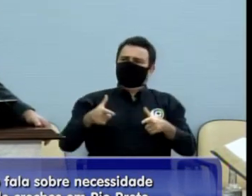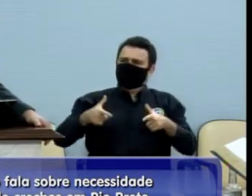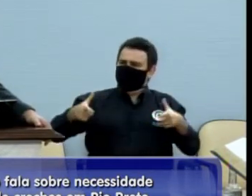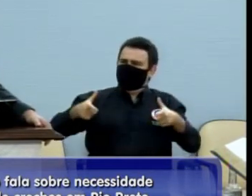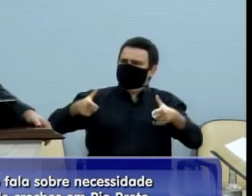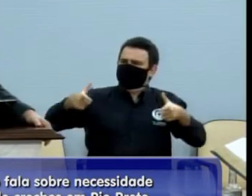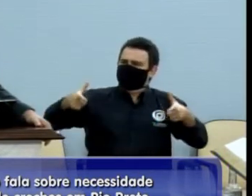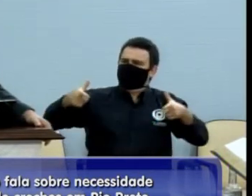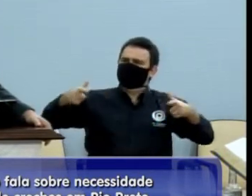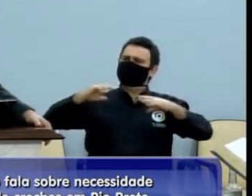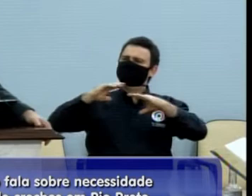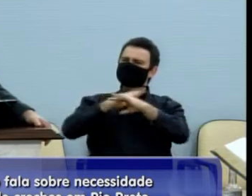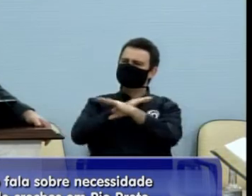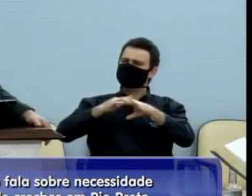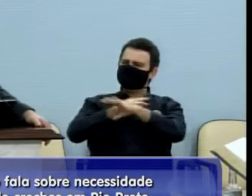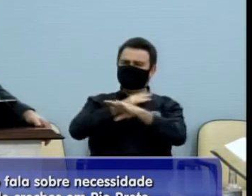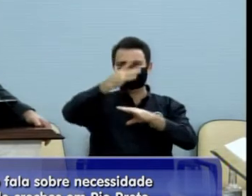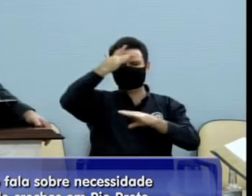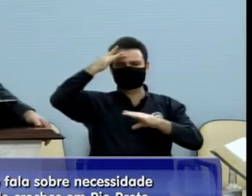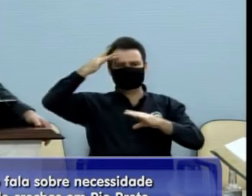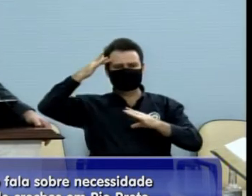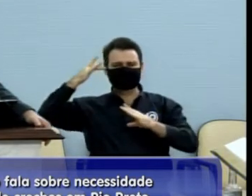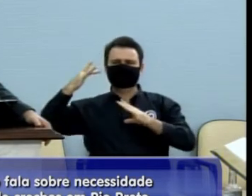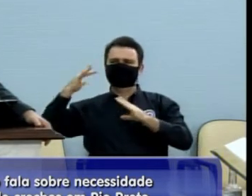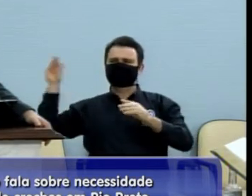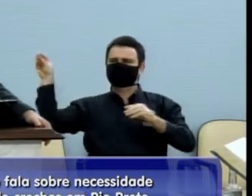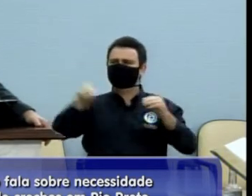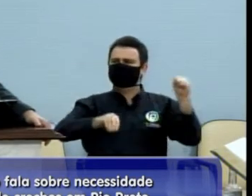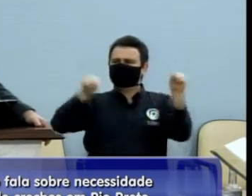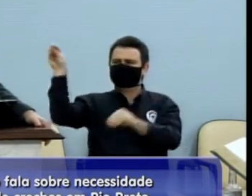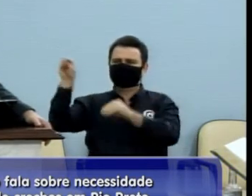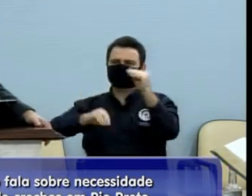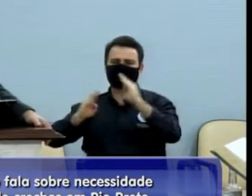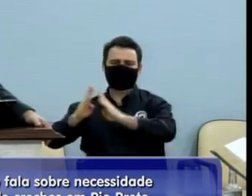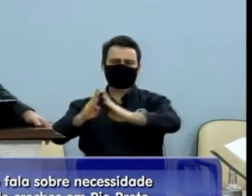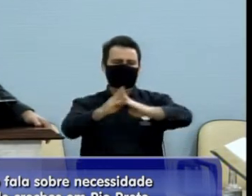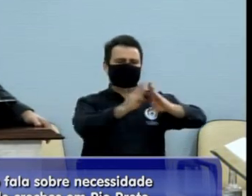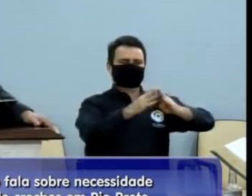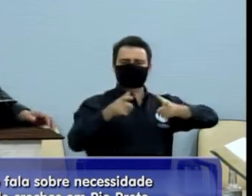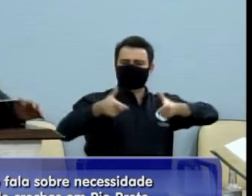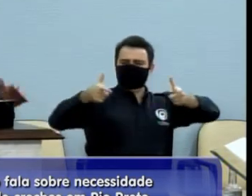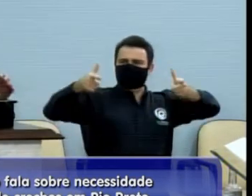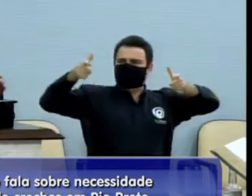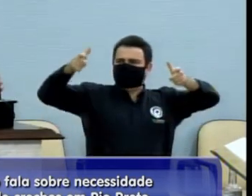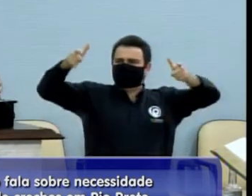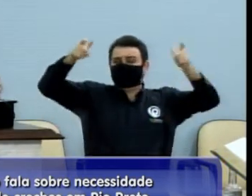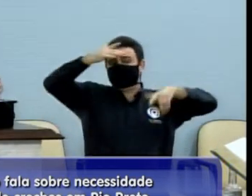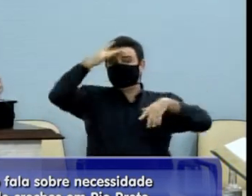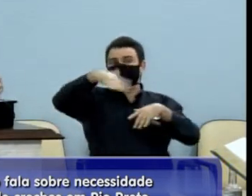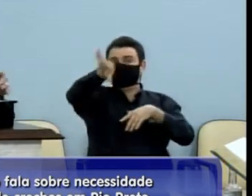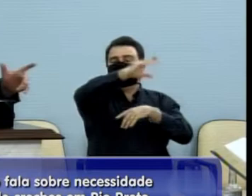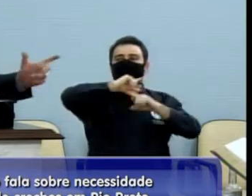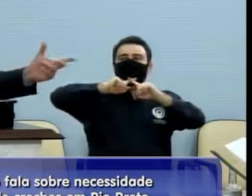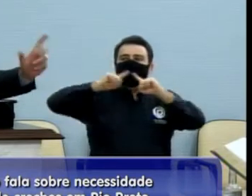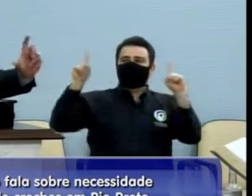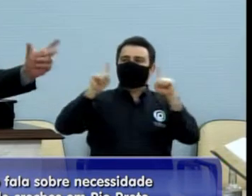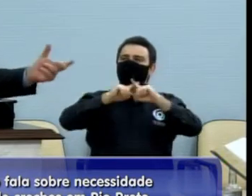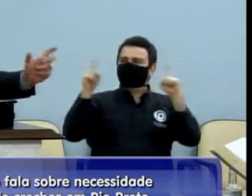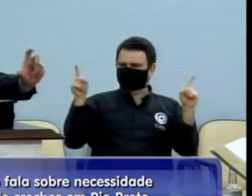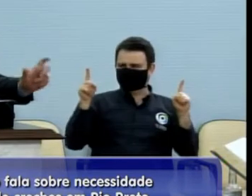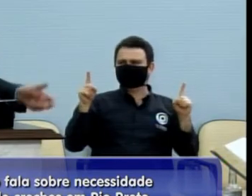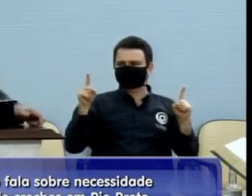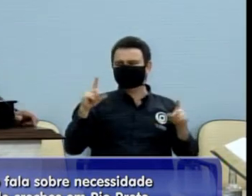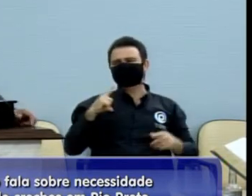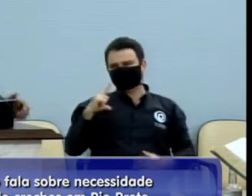da cidade, loteamentos, bairros novos, aonde a reclamação tem sido grande, eu sei que existe aquela questão